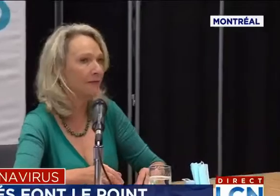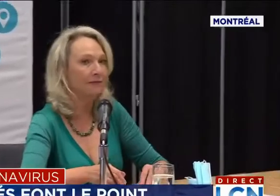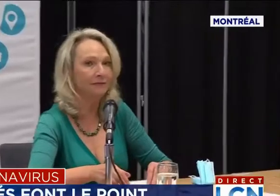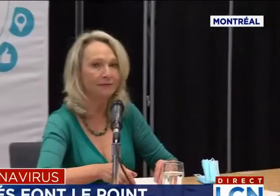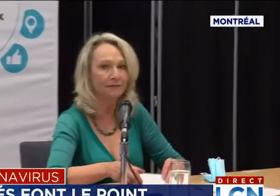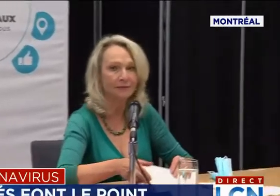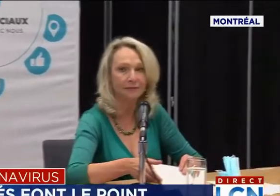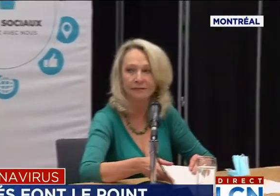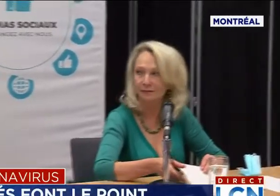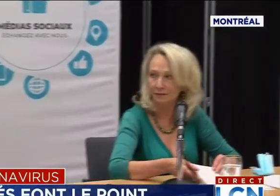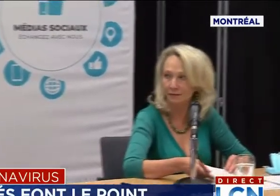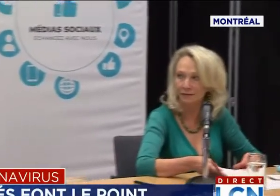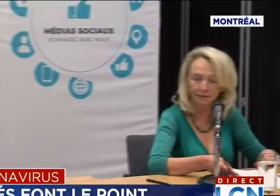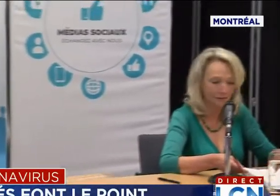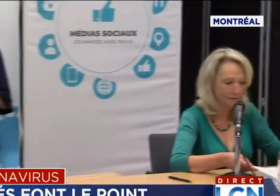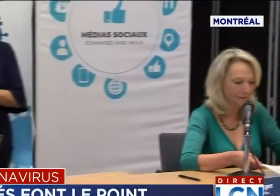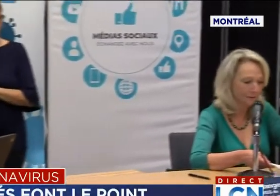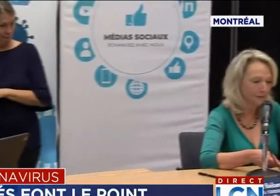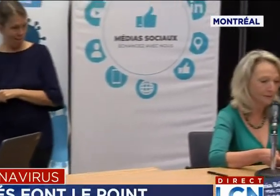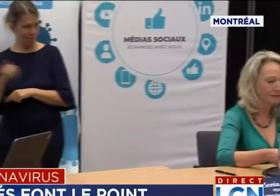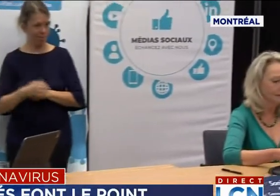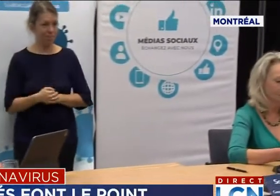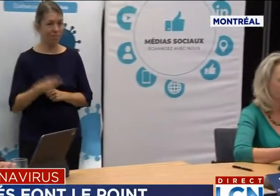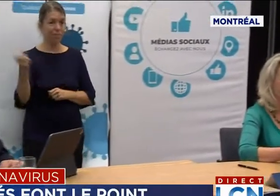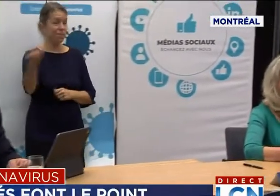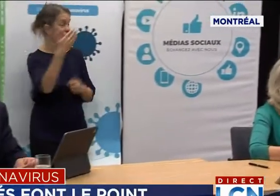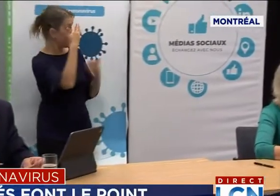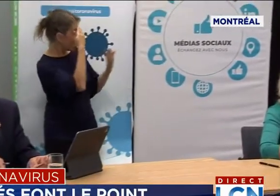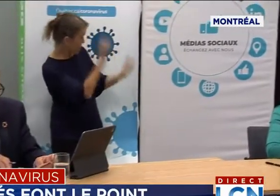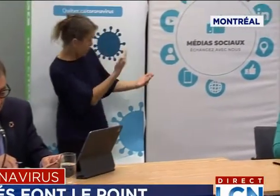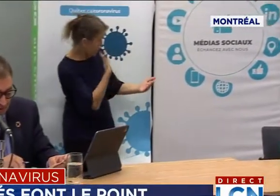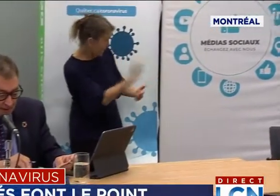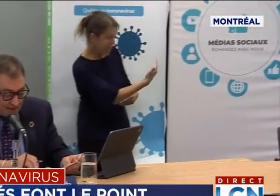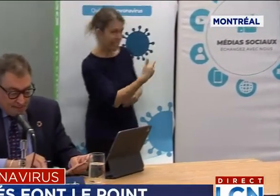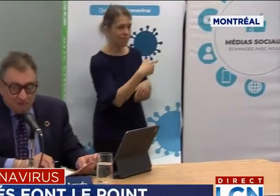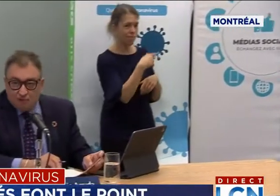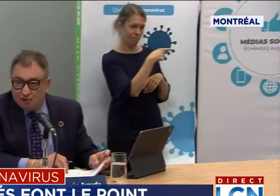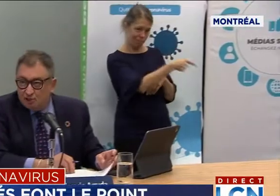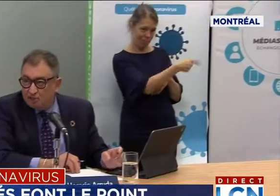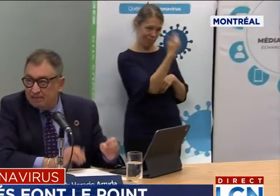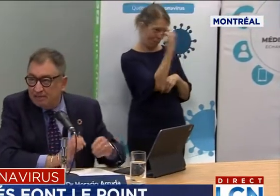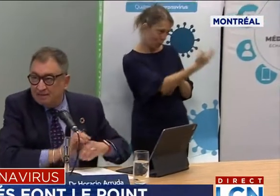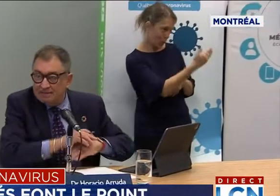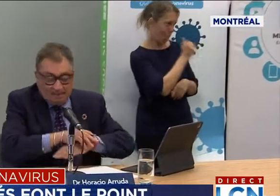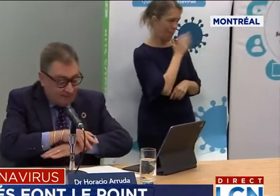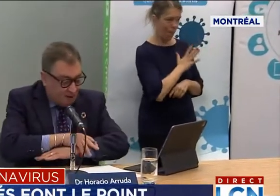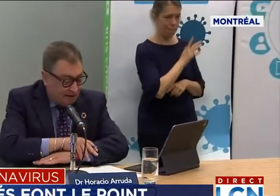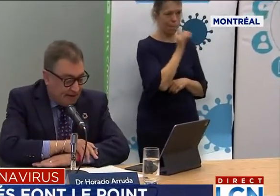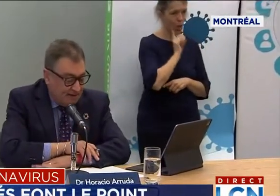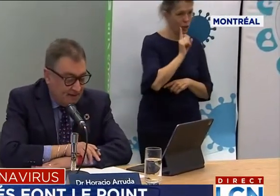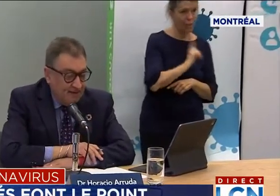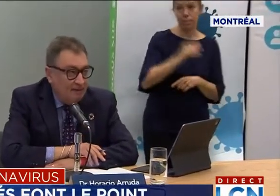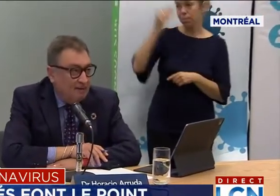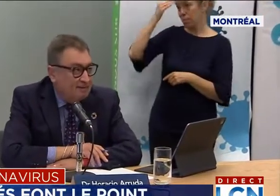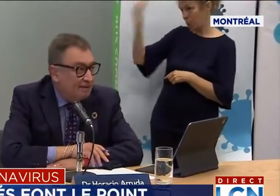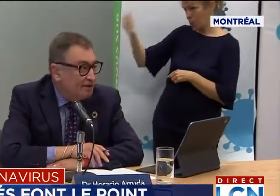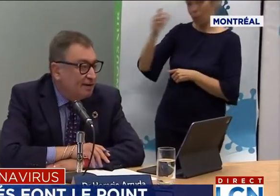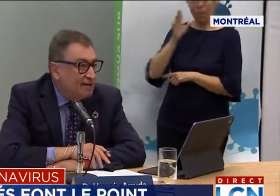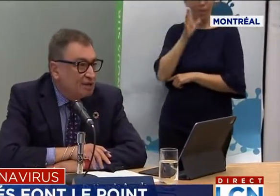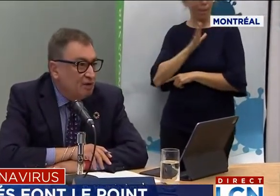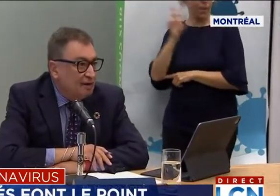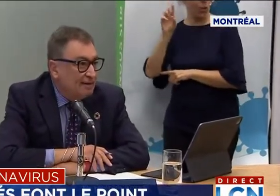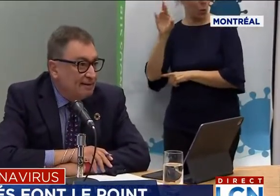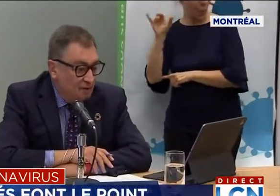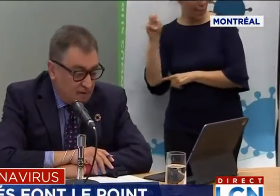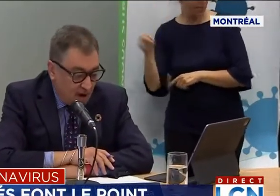Bonjour à tous, Mme Bélanger, Dr Drouin. Je suis très heureux d'être parmi vous aujourd'hui ici à Montréal. C'est